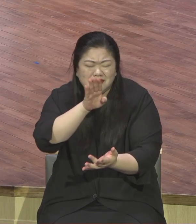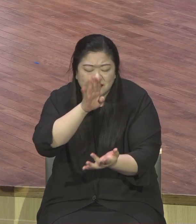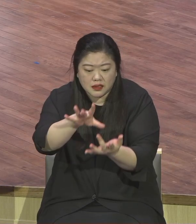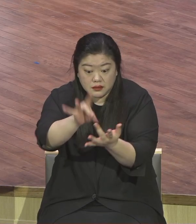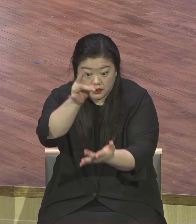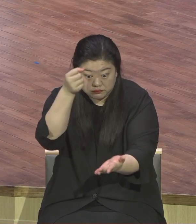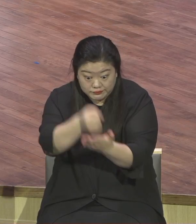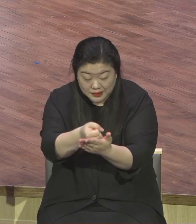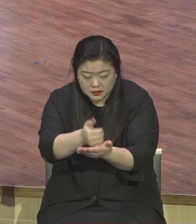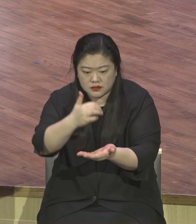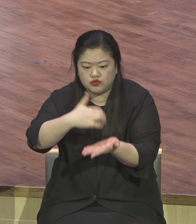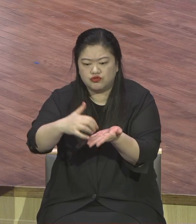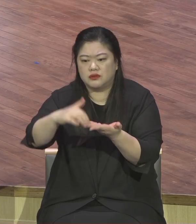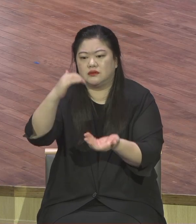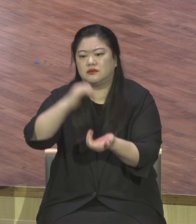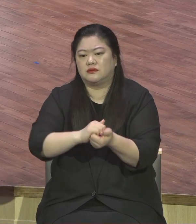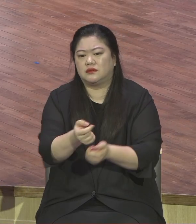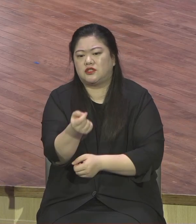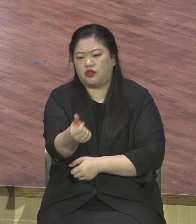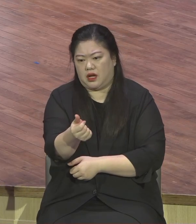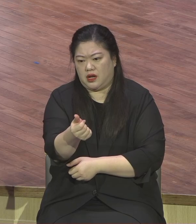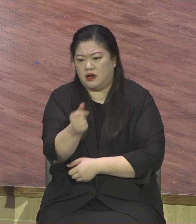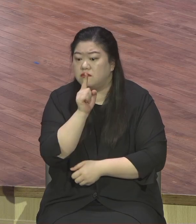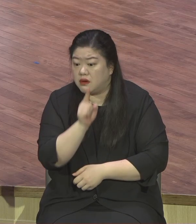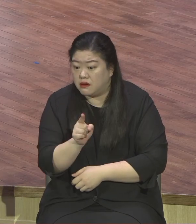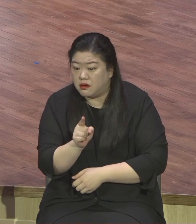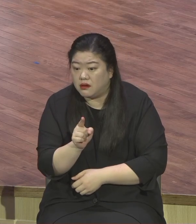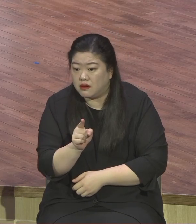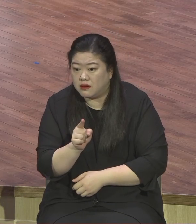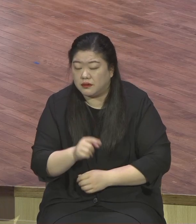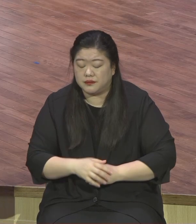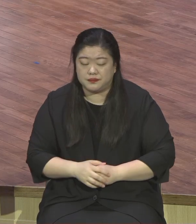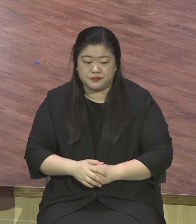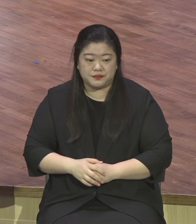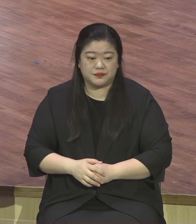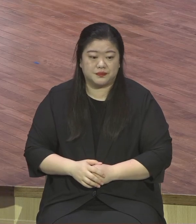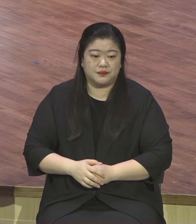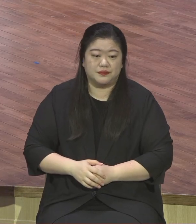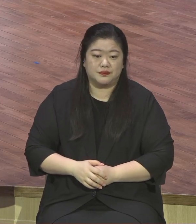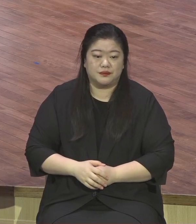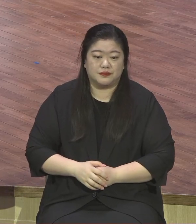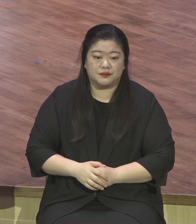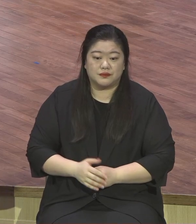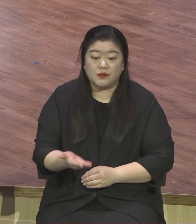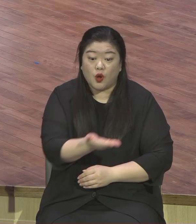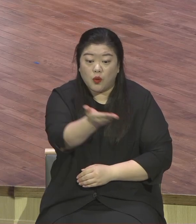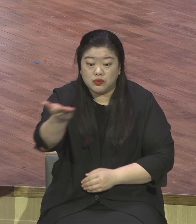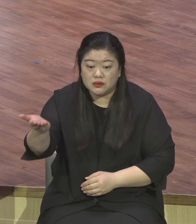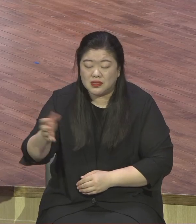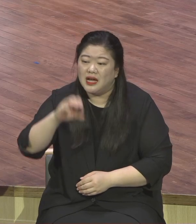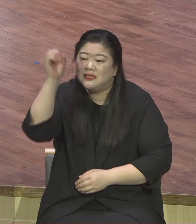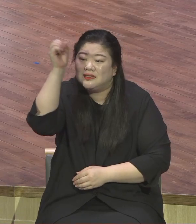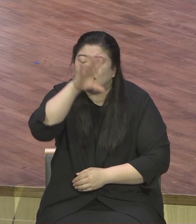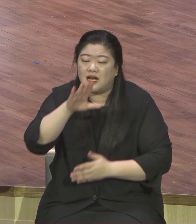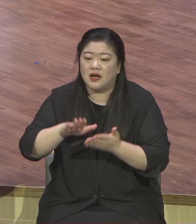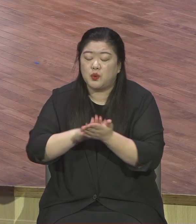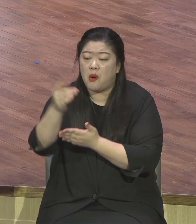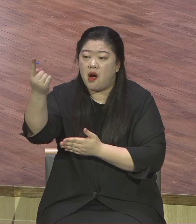저는 오늘 청함 받은 모든 사족들이 청함 정도가 아니라 택함 받은 자